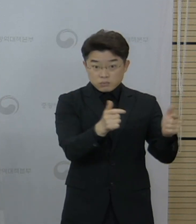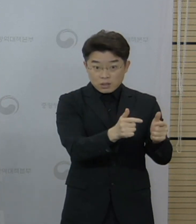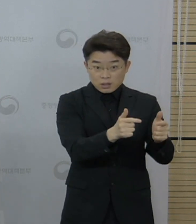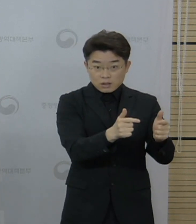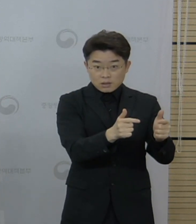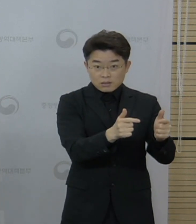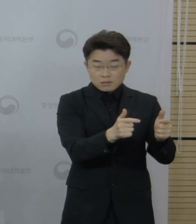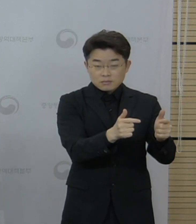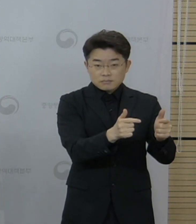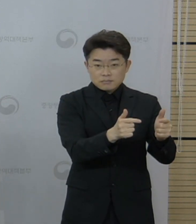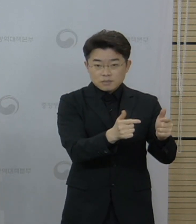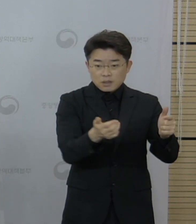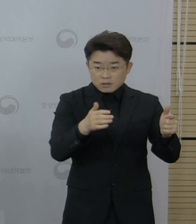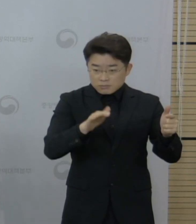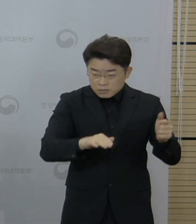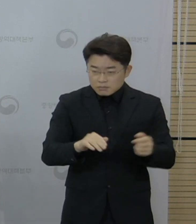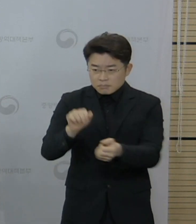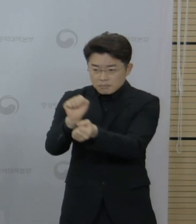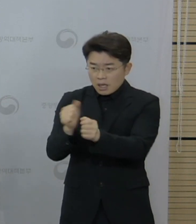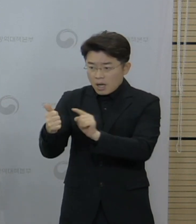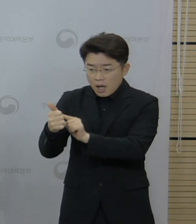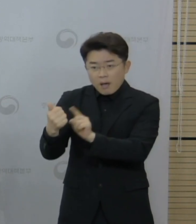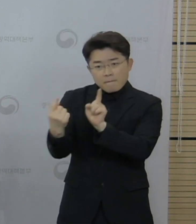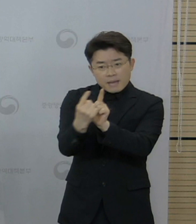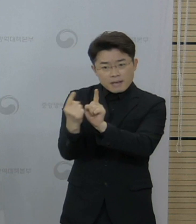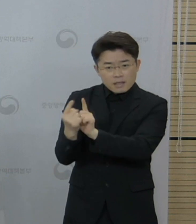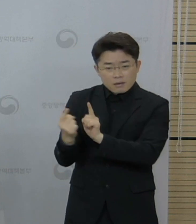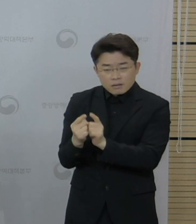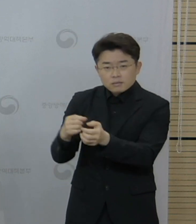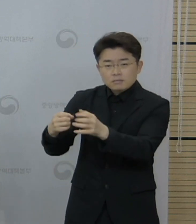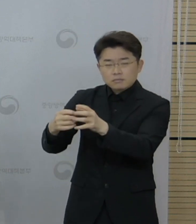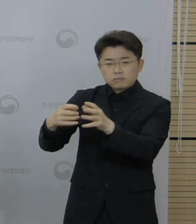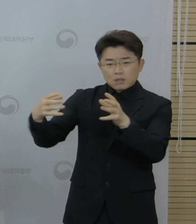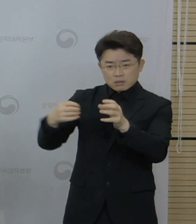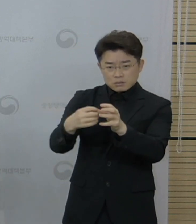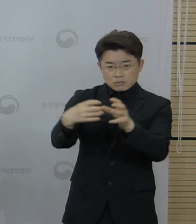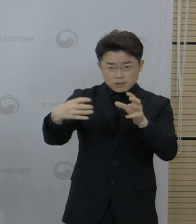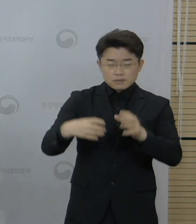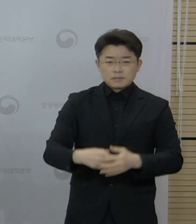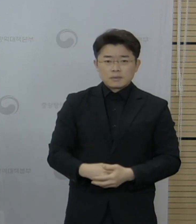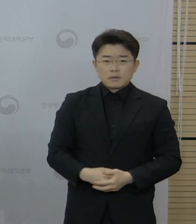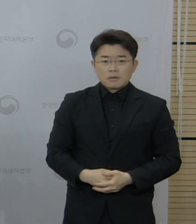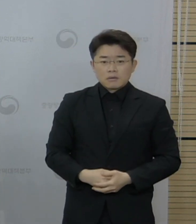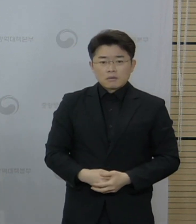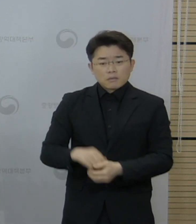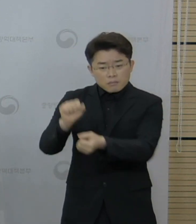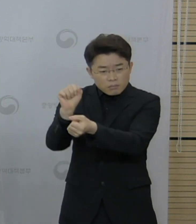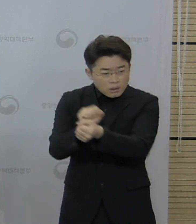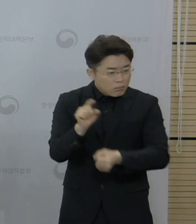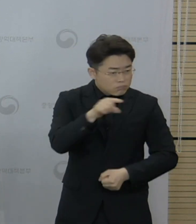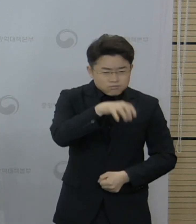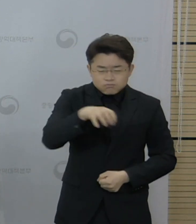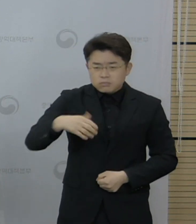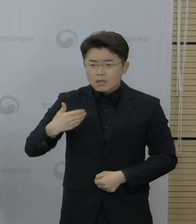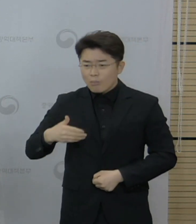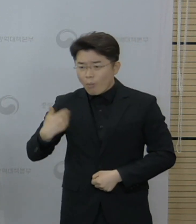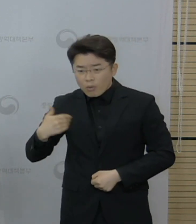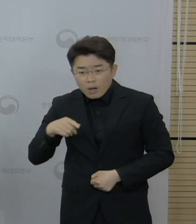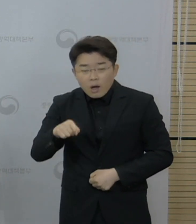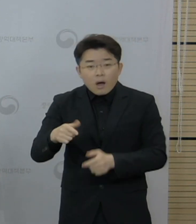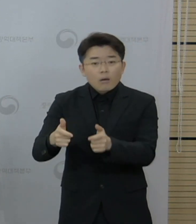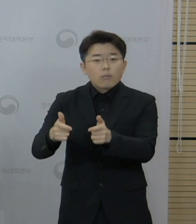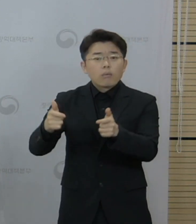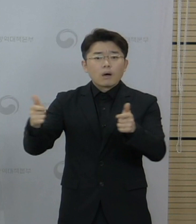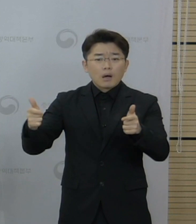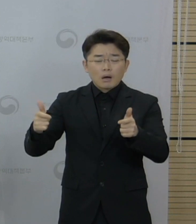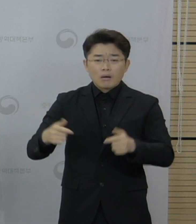가운데, 확진자 접촉에 의한 감염은 증가 추세이며, 감염 경로 조사 중 비율도 늘어나고 있습니다.